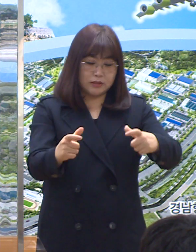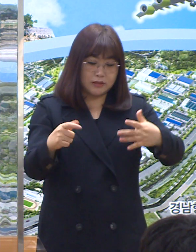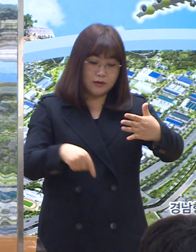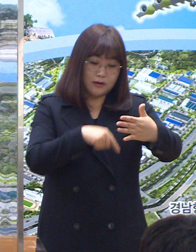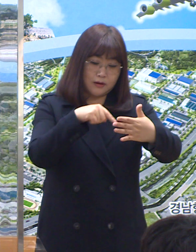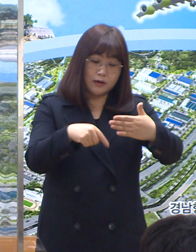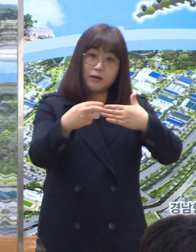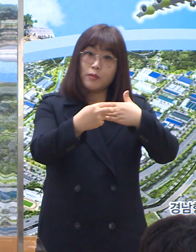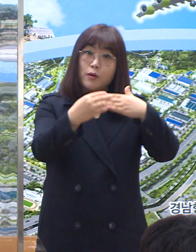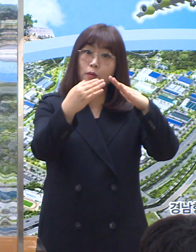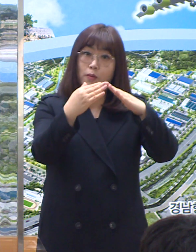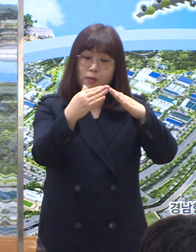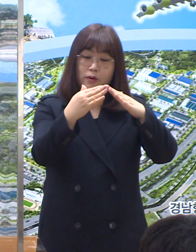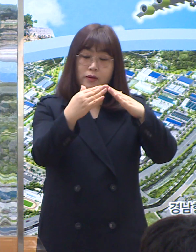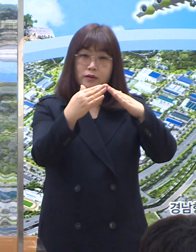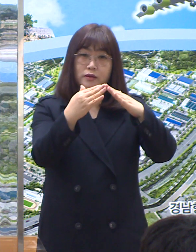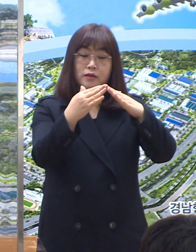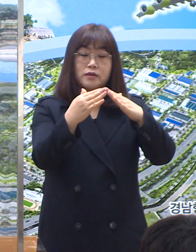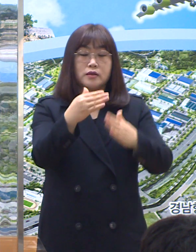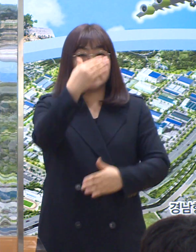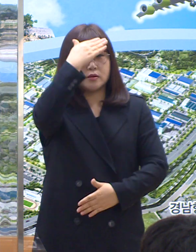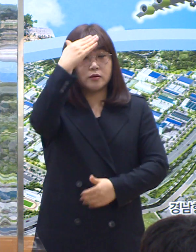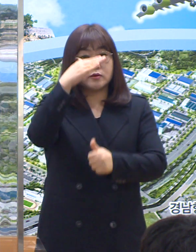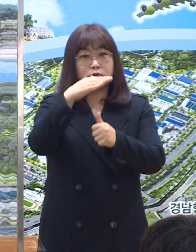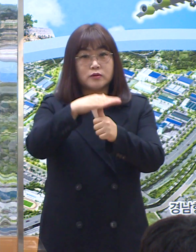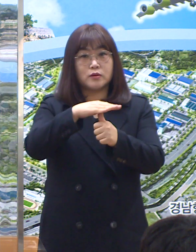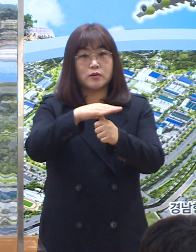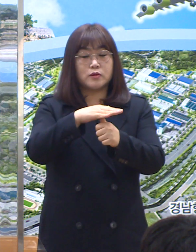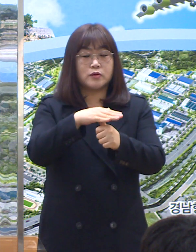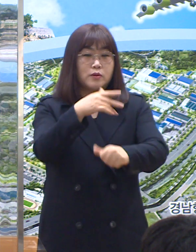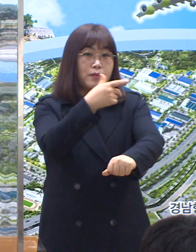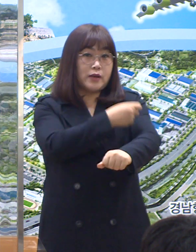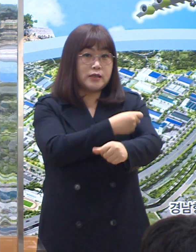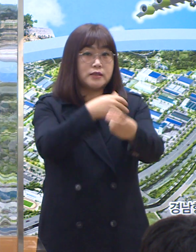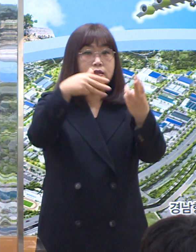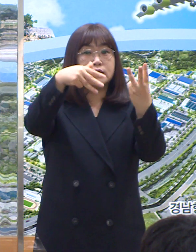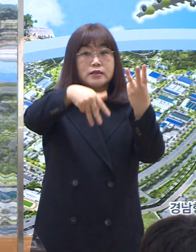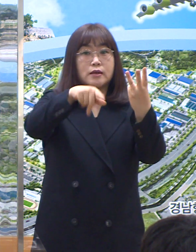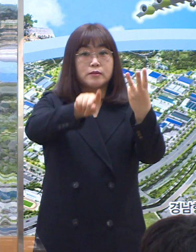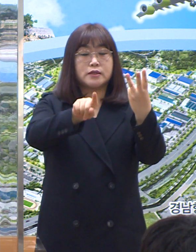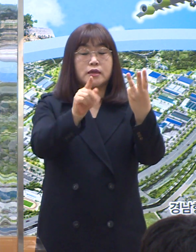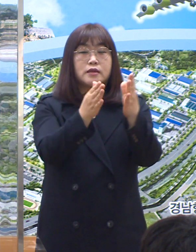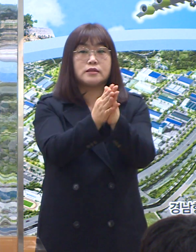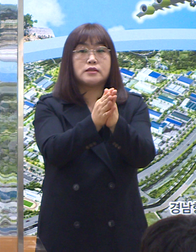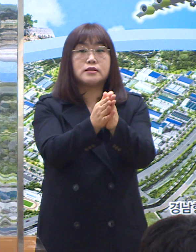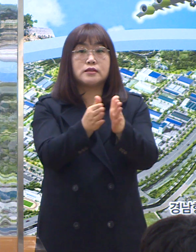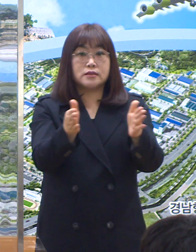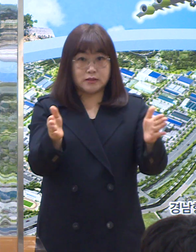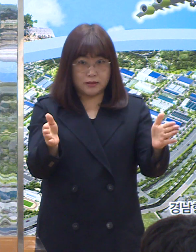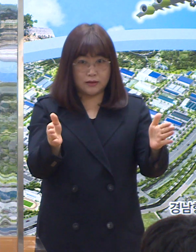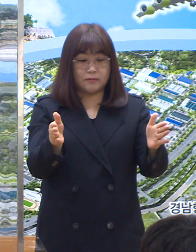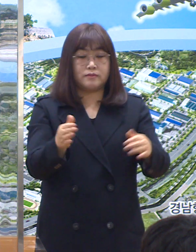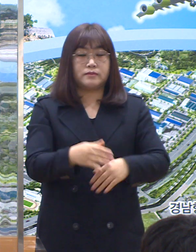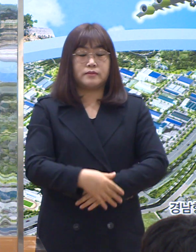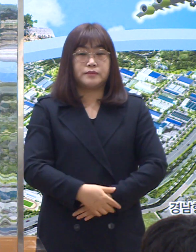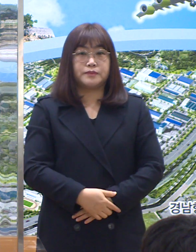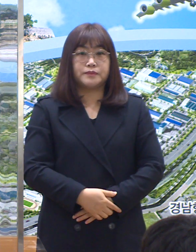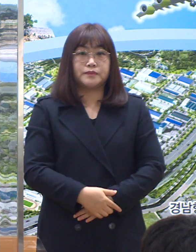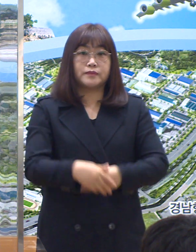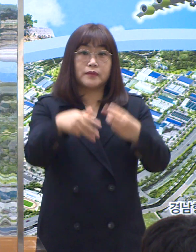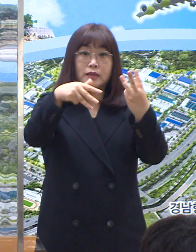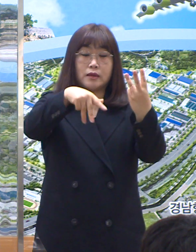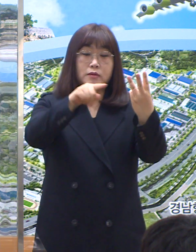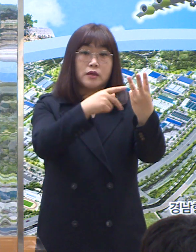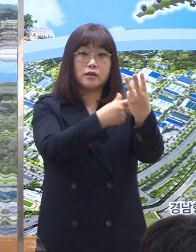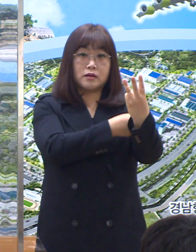위탁의료기관에서 청소년을 대상으로 백신 3차 접종이 진행됩니다. 3차